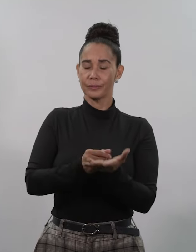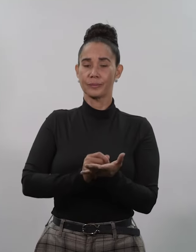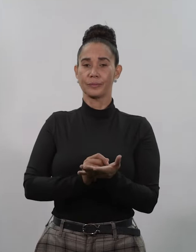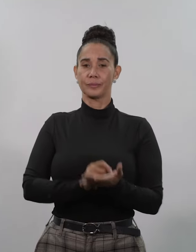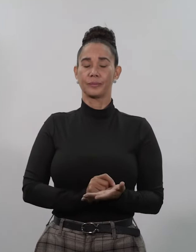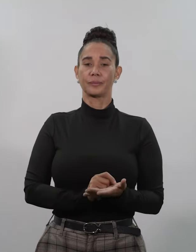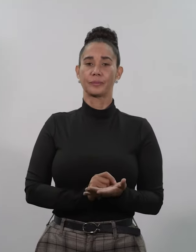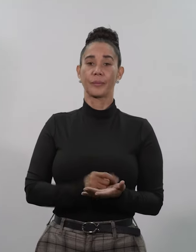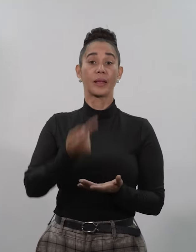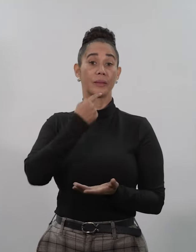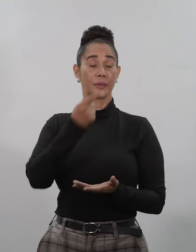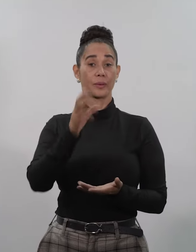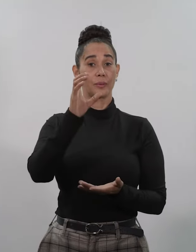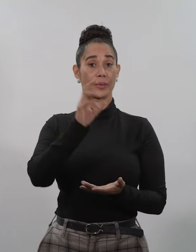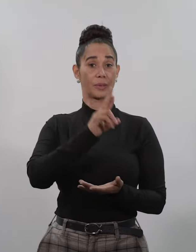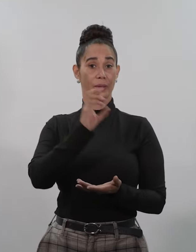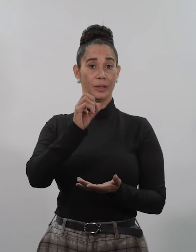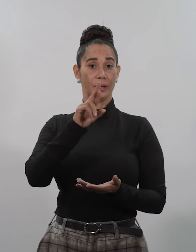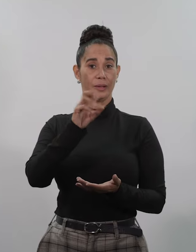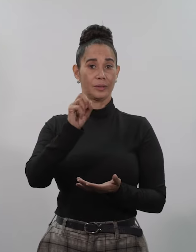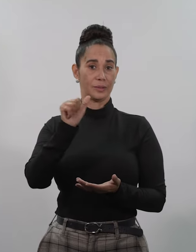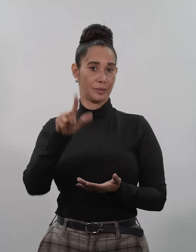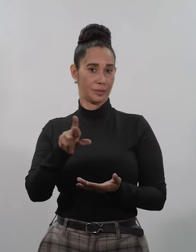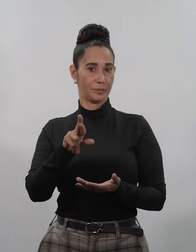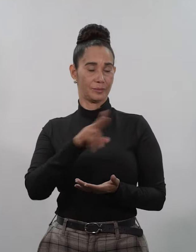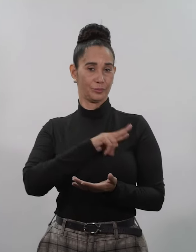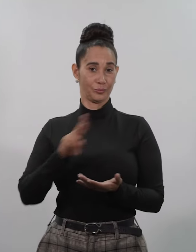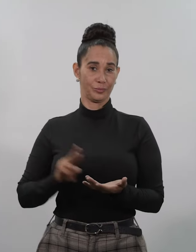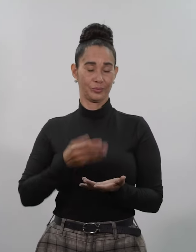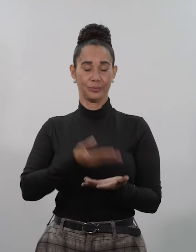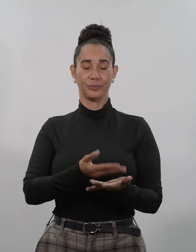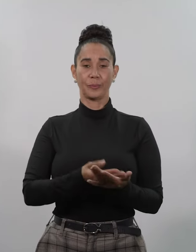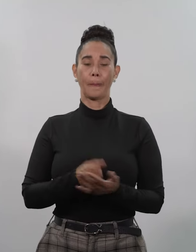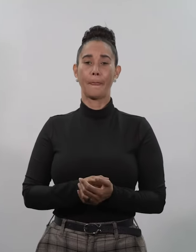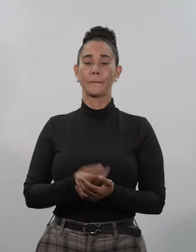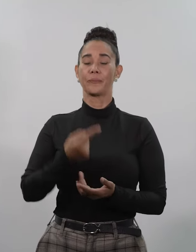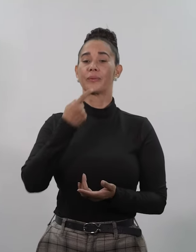Le contestaron, Del César. Les replicó,